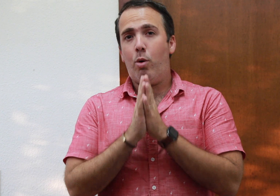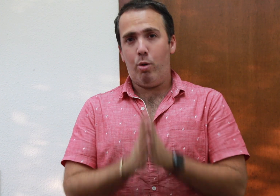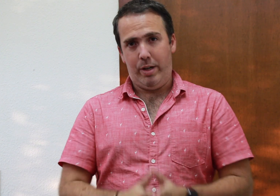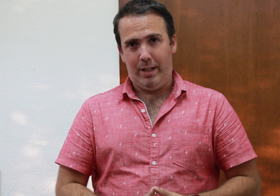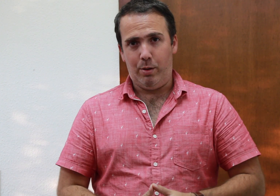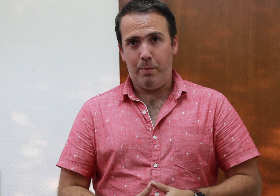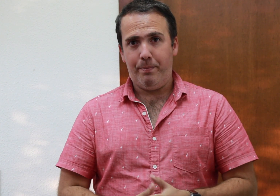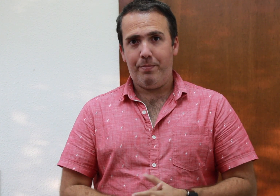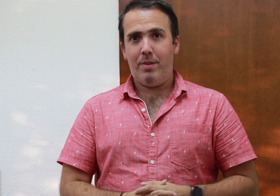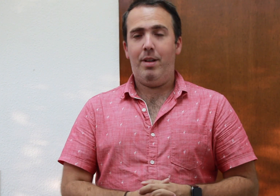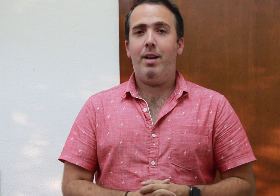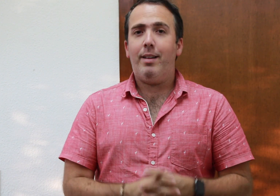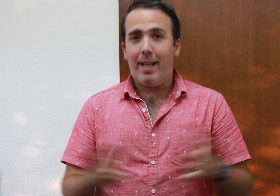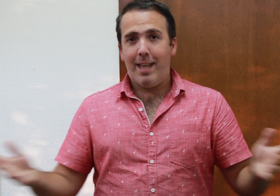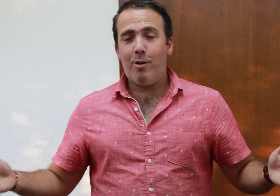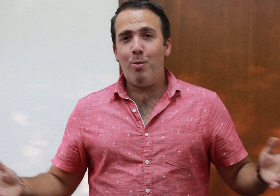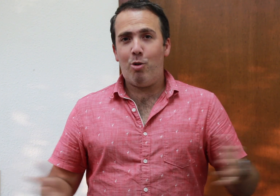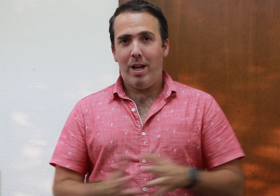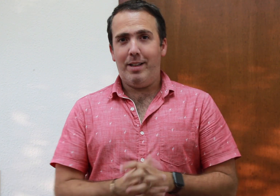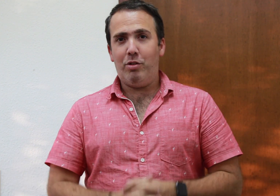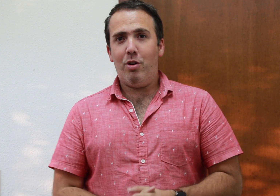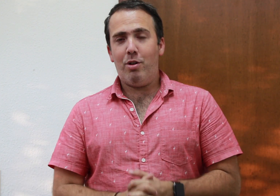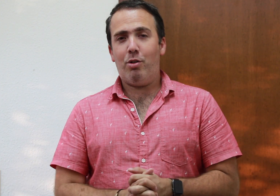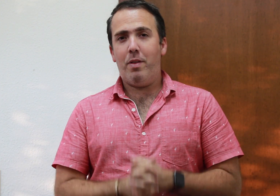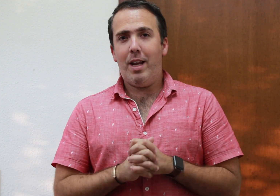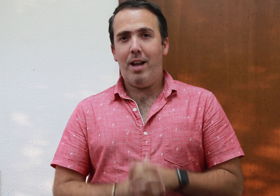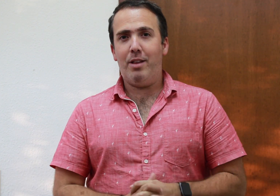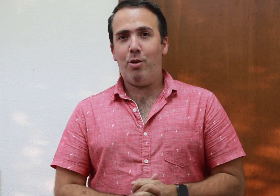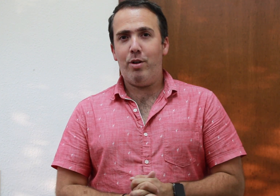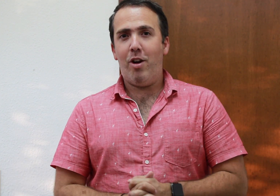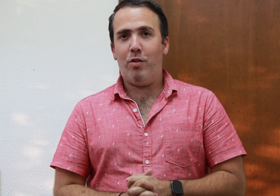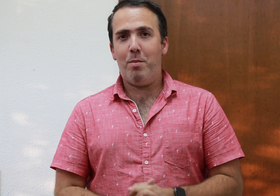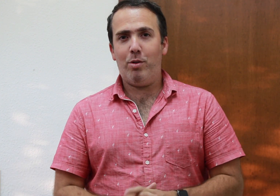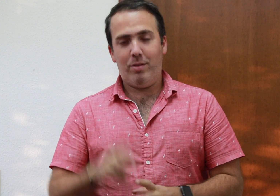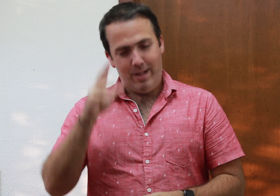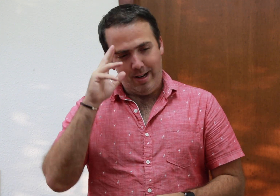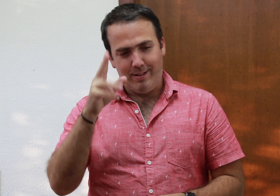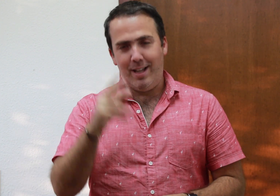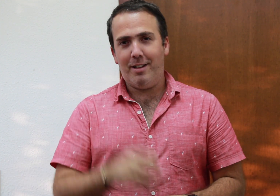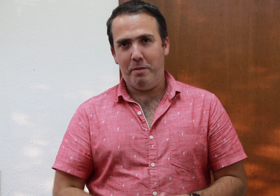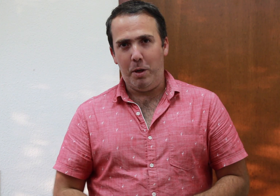correcto. Te agradezco mucho la atención, yo soy Daryl Antón y nos vemos en el siguiente video.